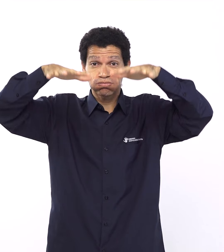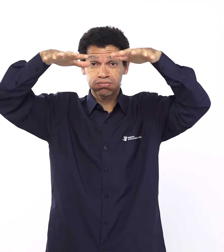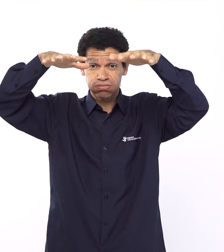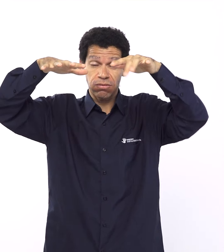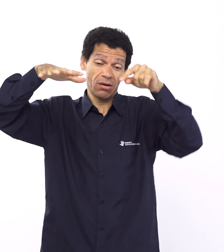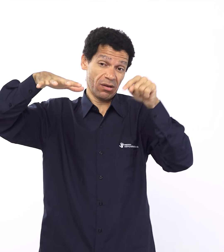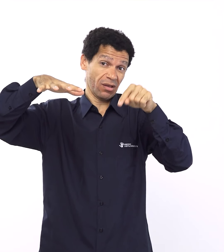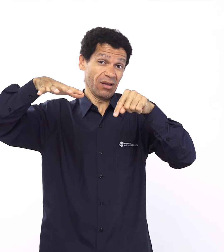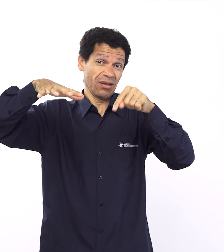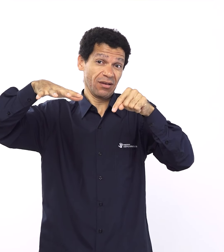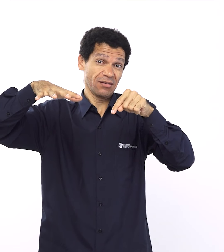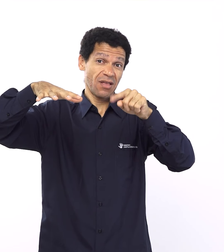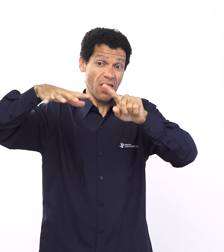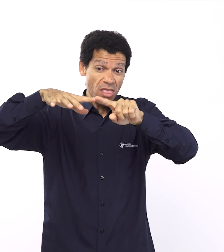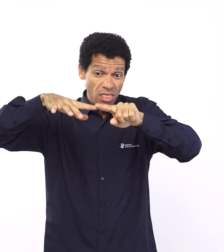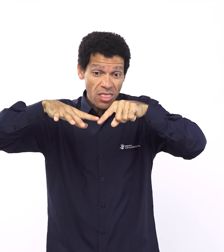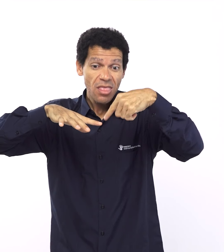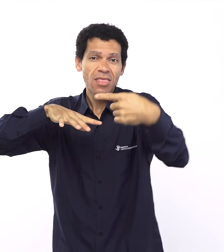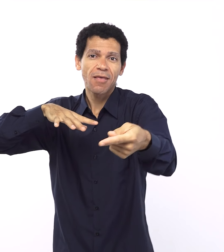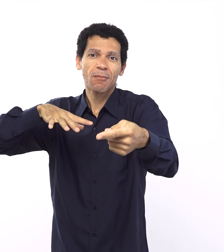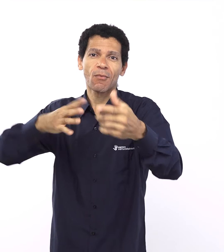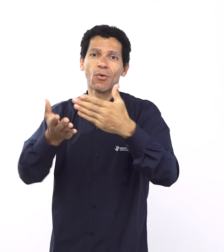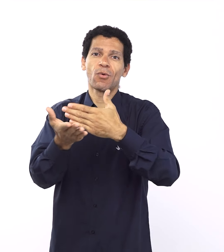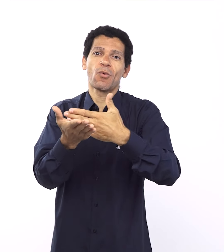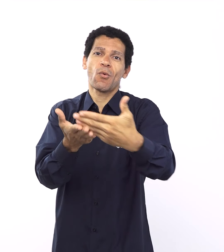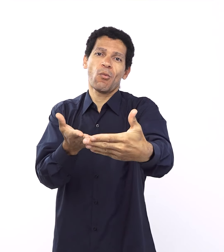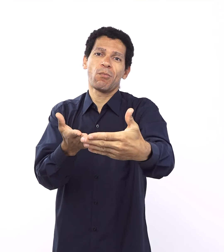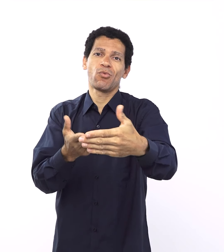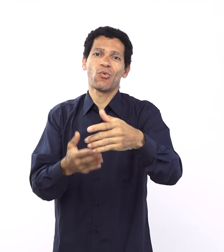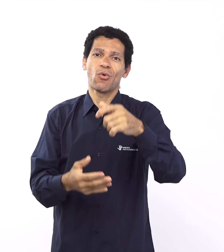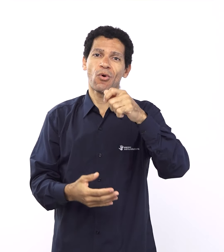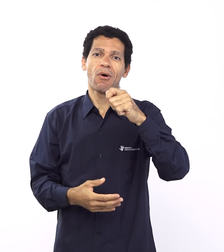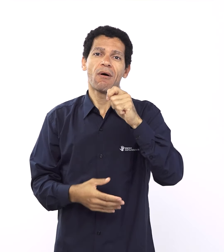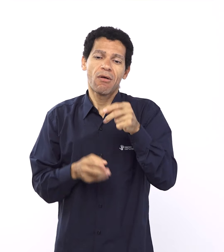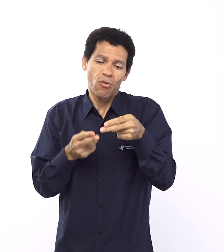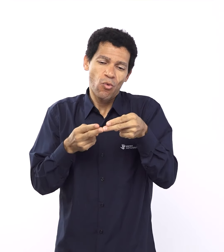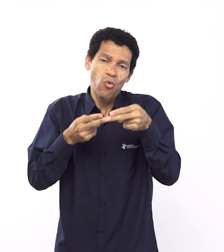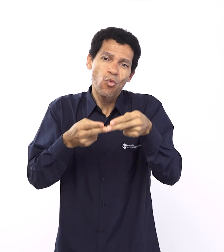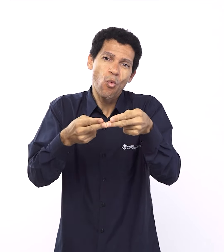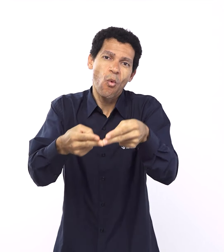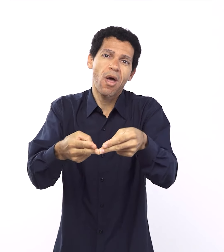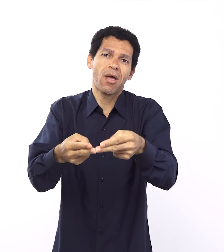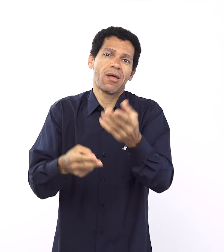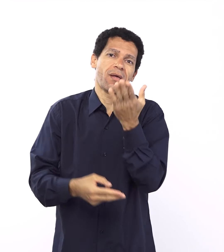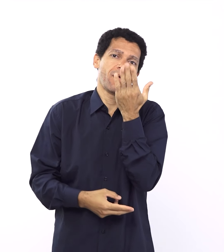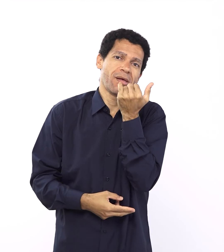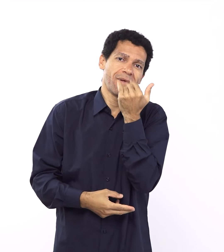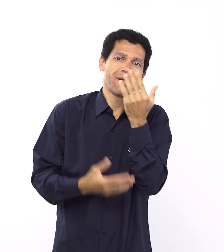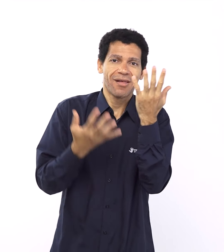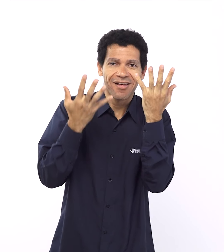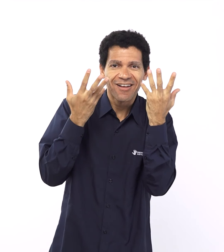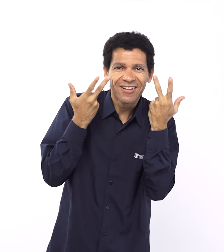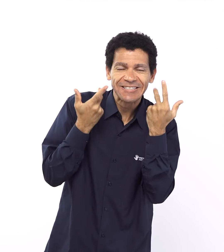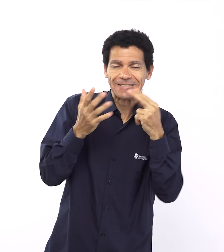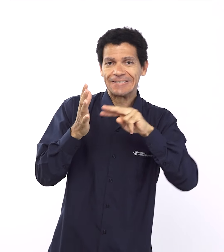luz. Mas a gente vê, sim, elementos diferentes, né? Com tudo, a graça permanece, né? A aliança